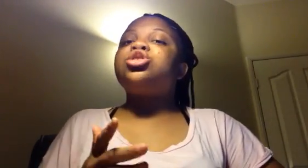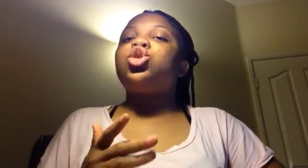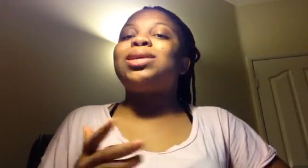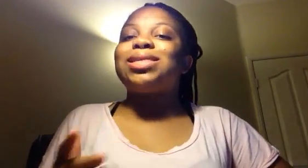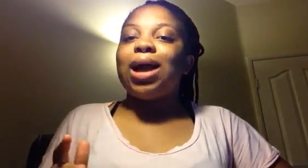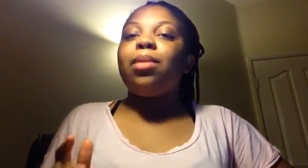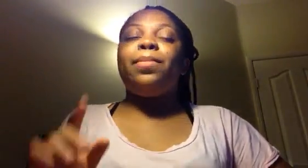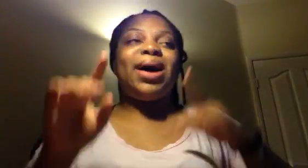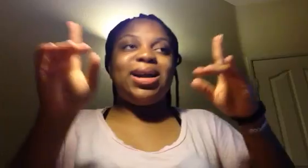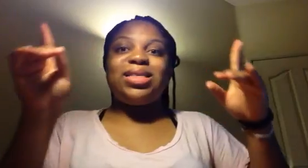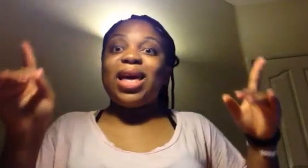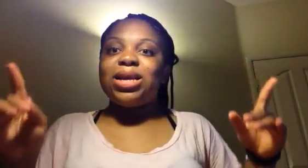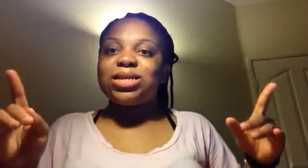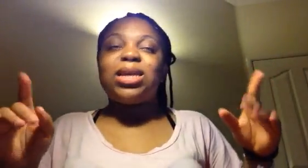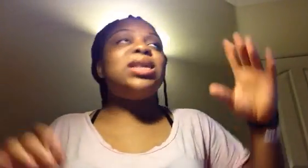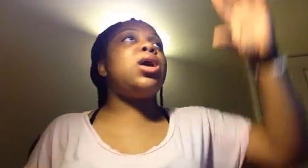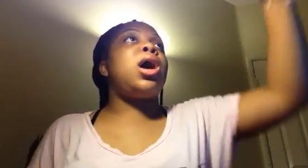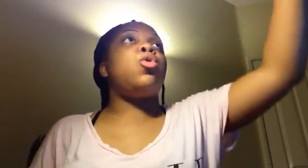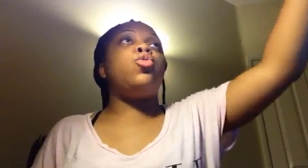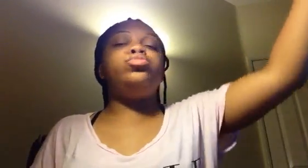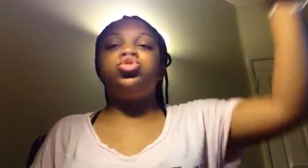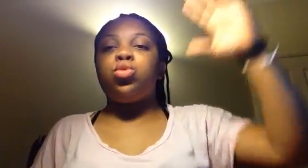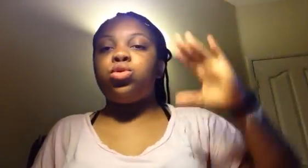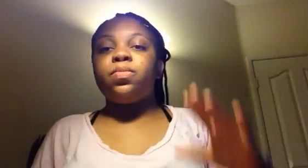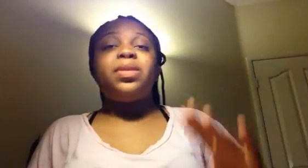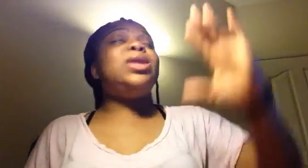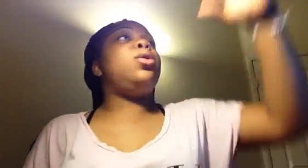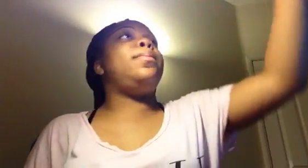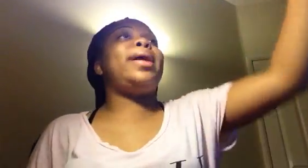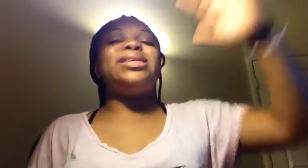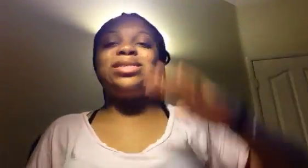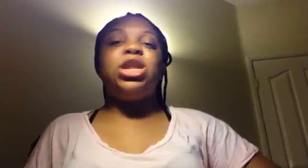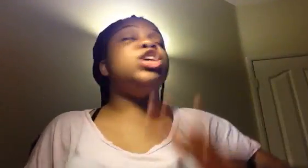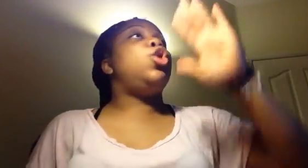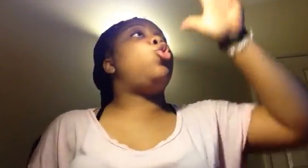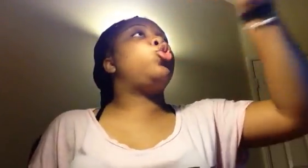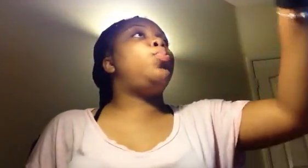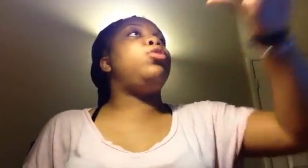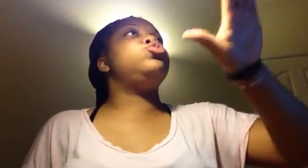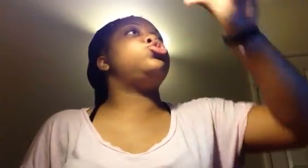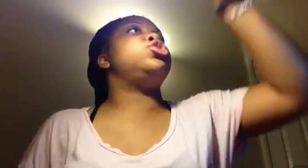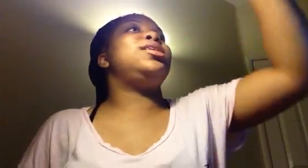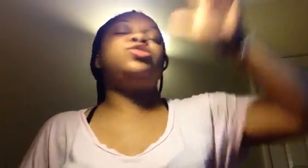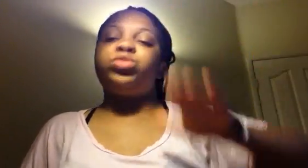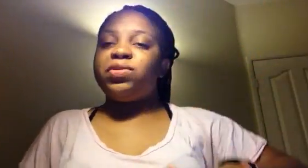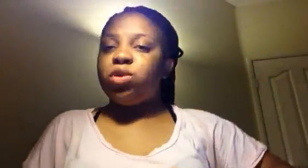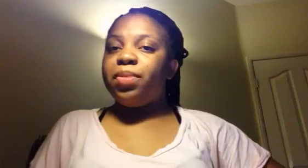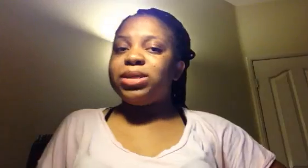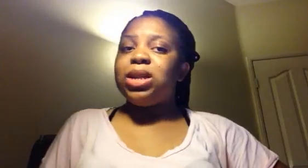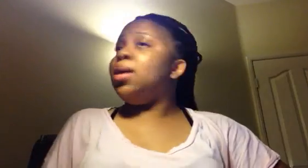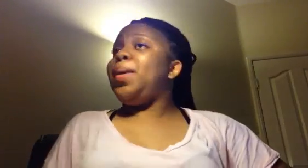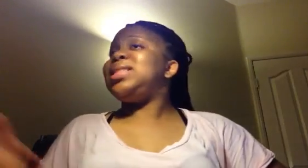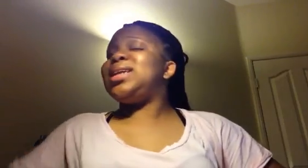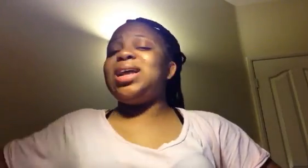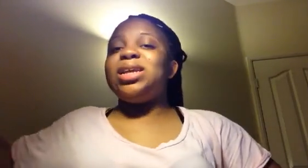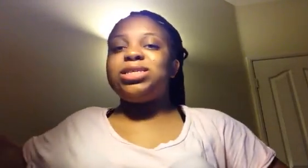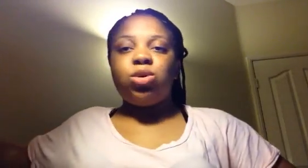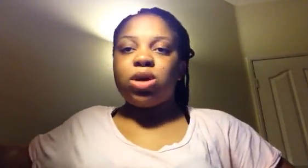Entre temps, parenthèse, il est en coupe du monde. Il est au Brésil, occupant de ce qu'il est supposé faire au Brésil parce qu'il a laissé au